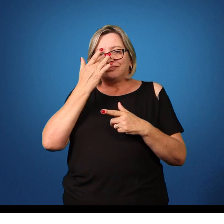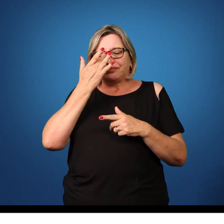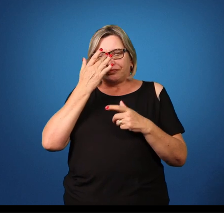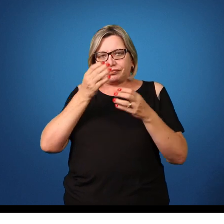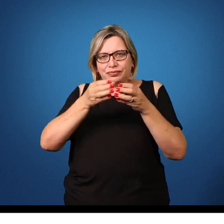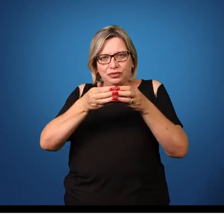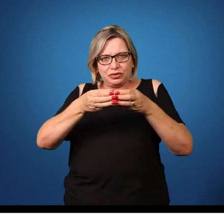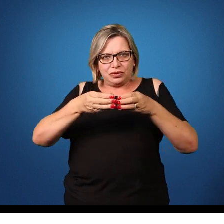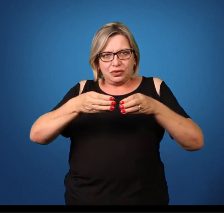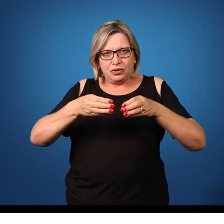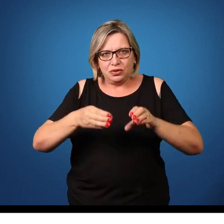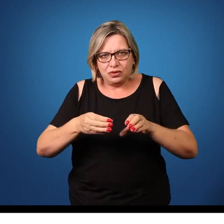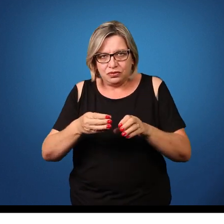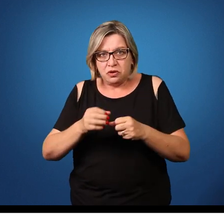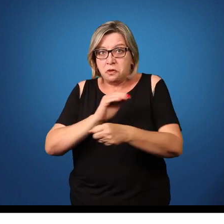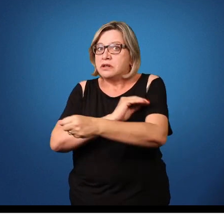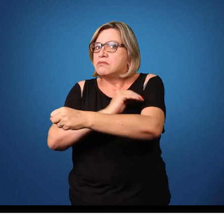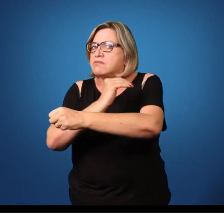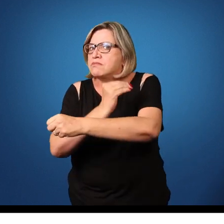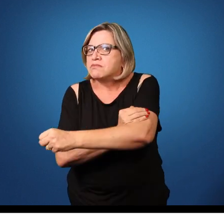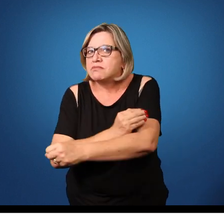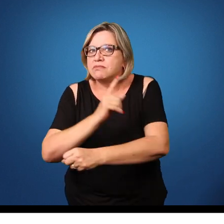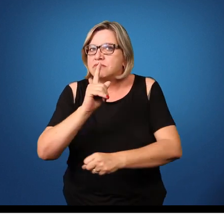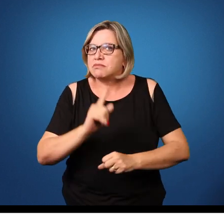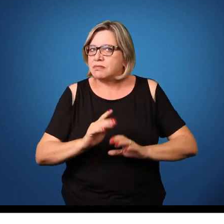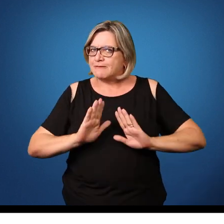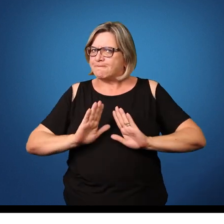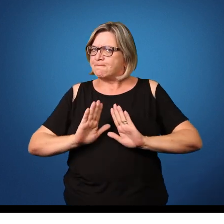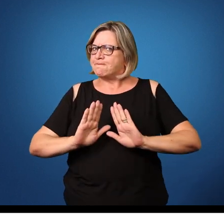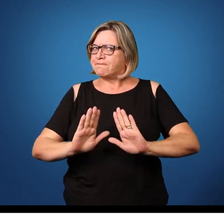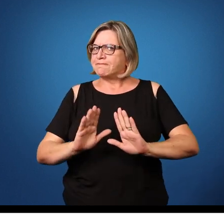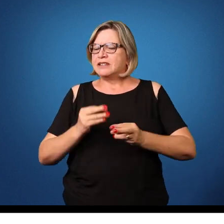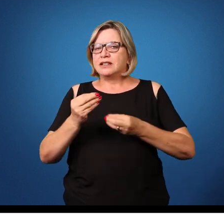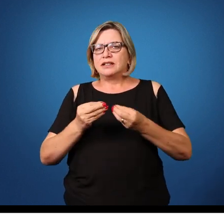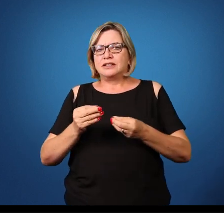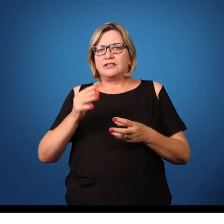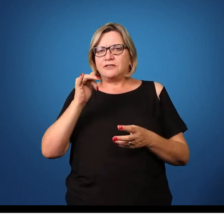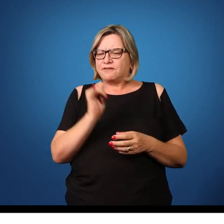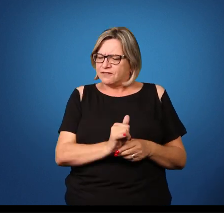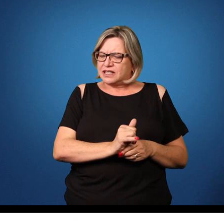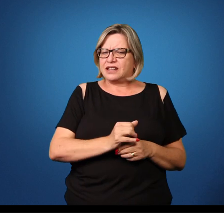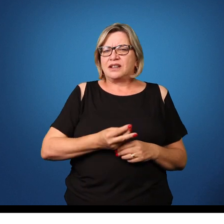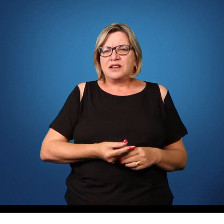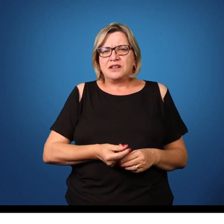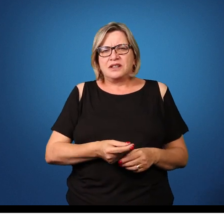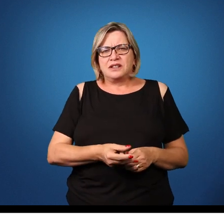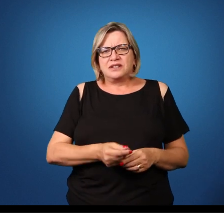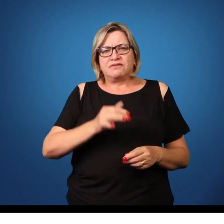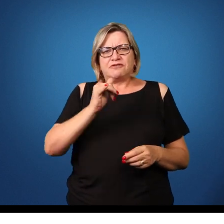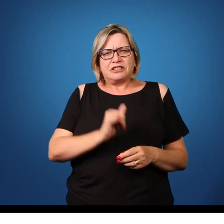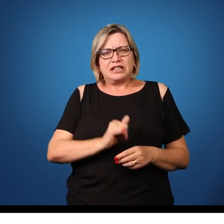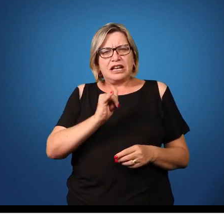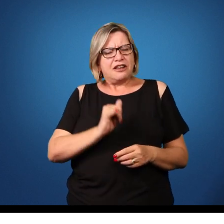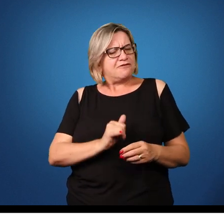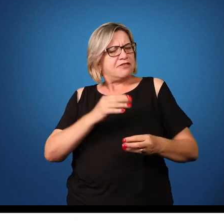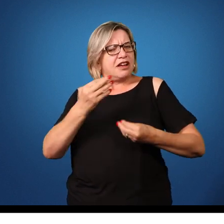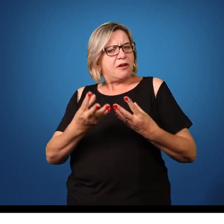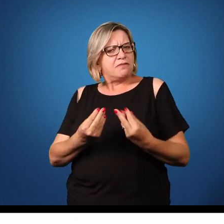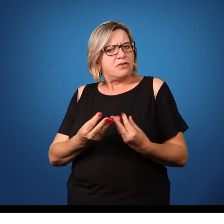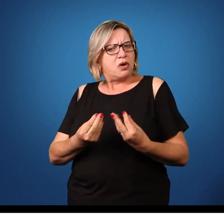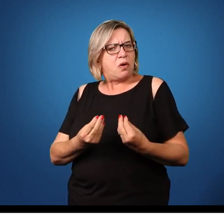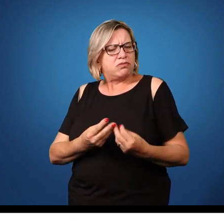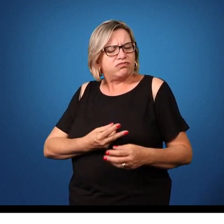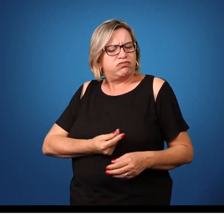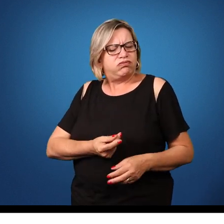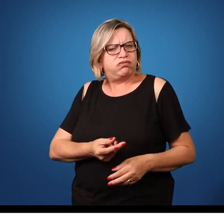ovos têm uma alta capacidade de resistir a condições diversas, ficando, permanecendo num determinado ambiente